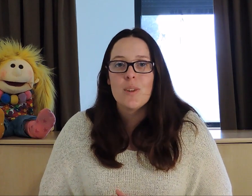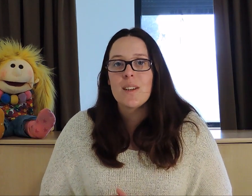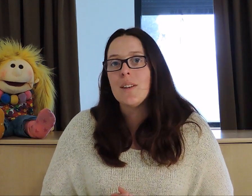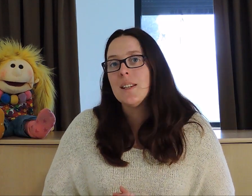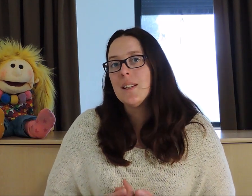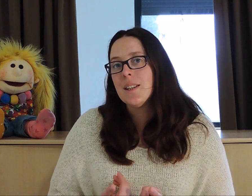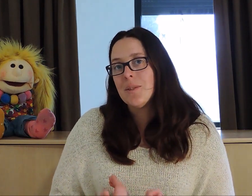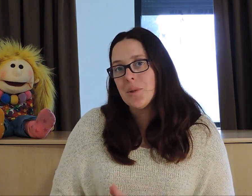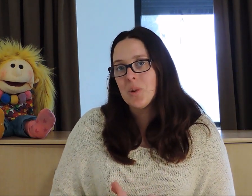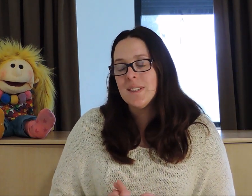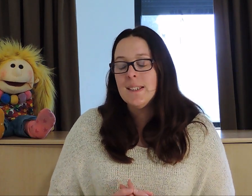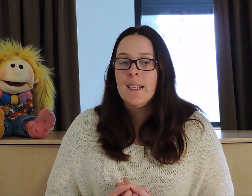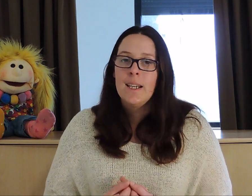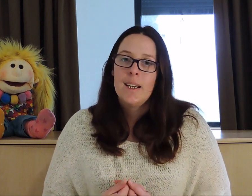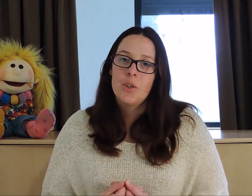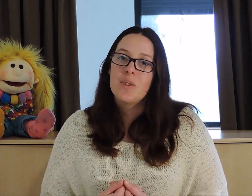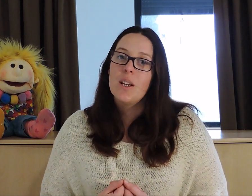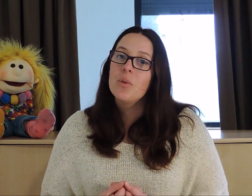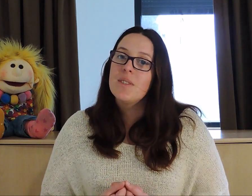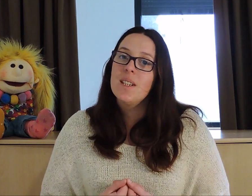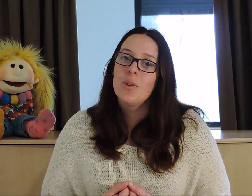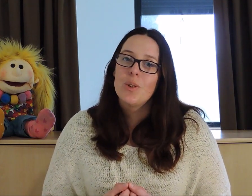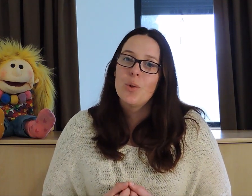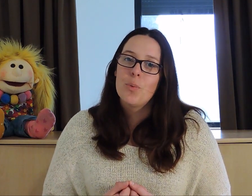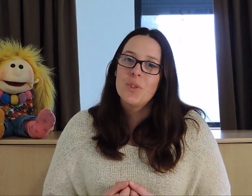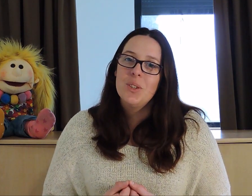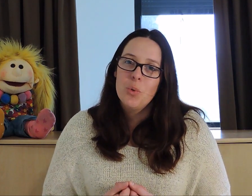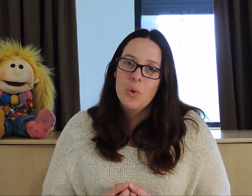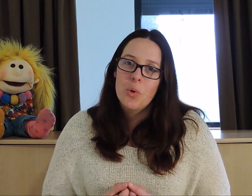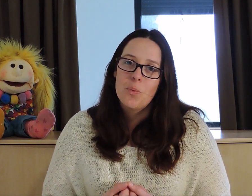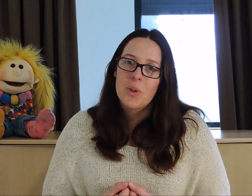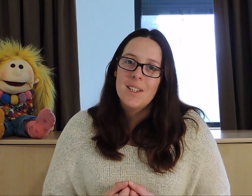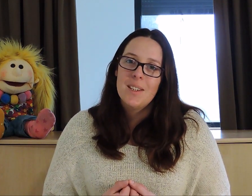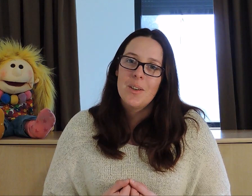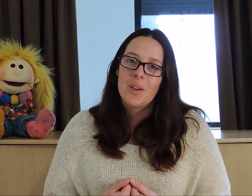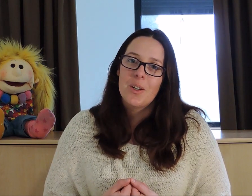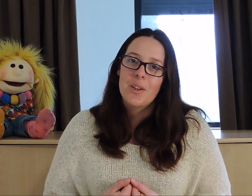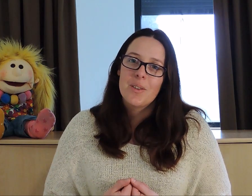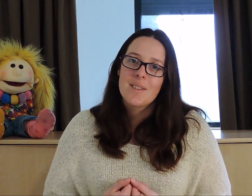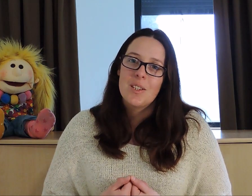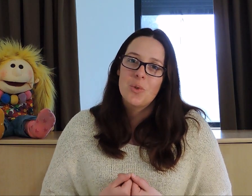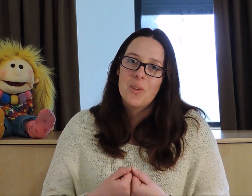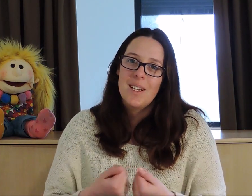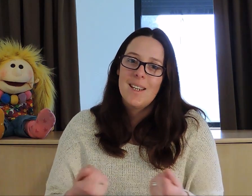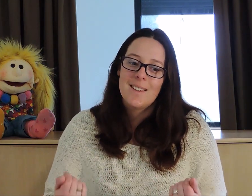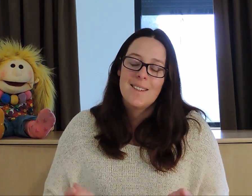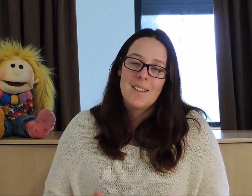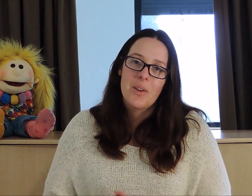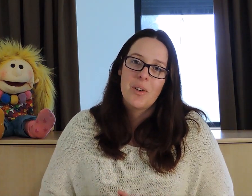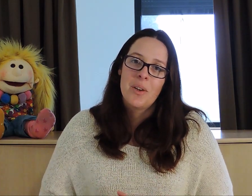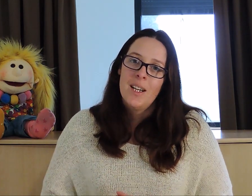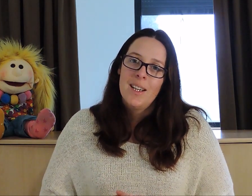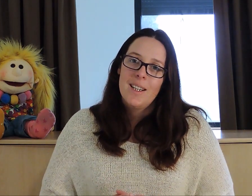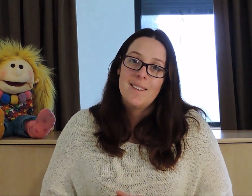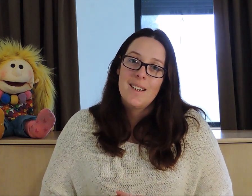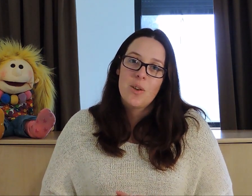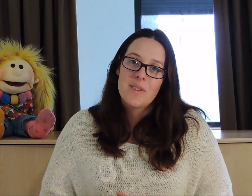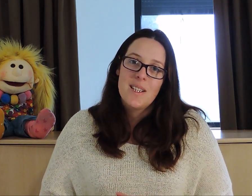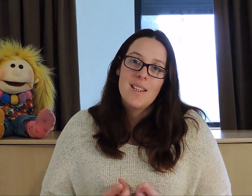devais travailler vendredi. Et je salue aussi le petit Hugo pour qui cette journée était lancée